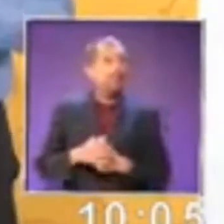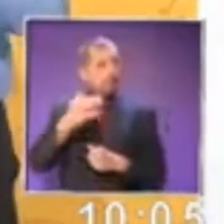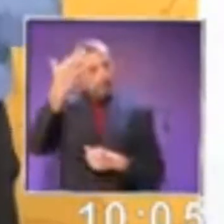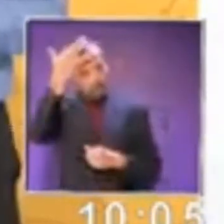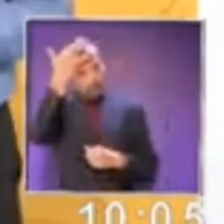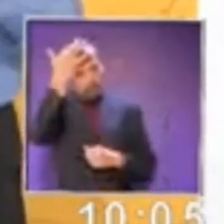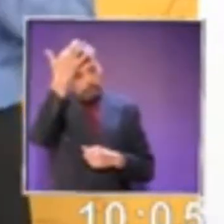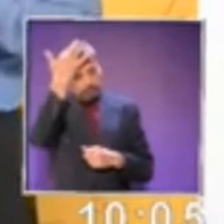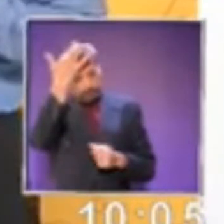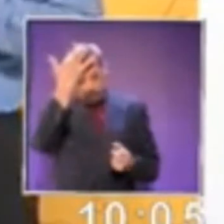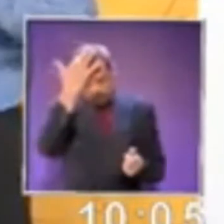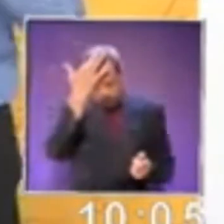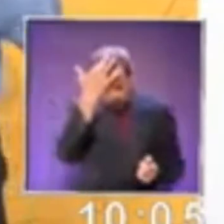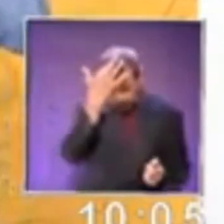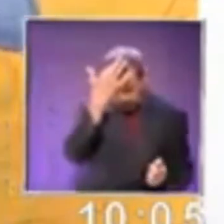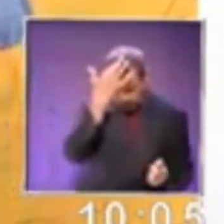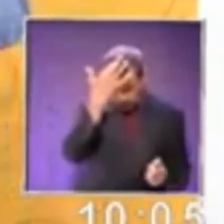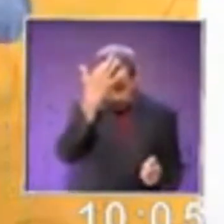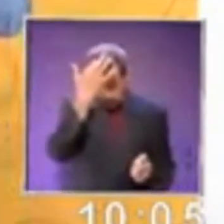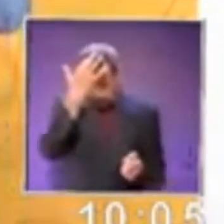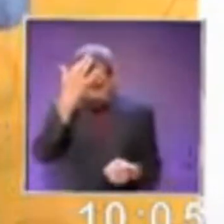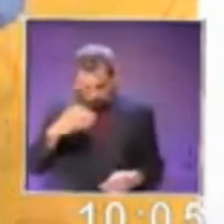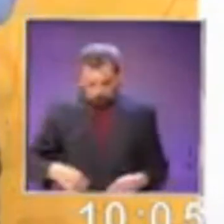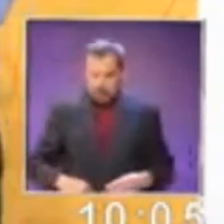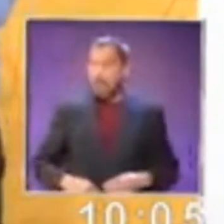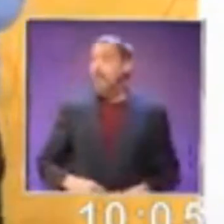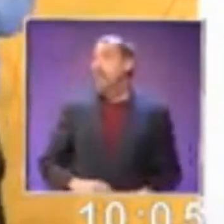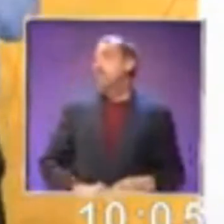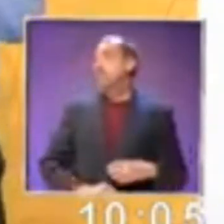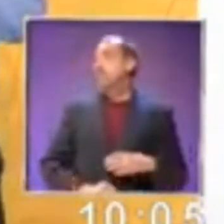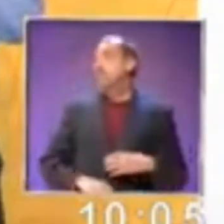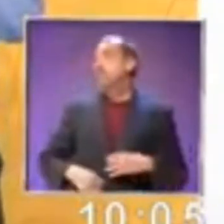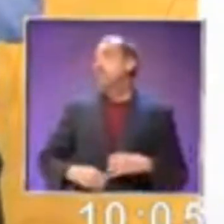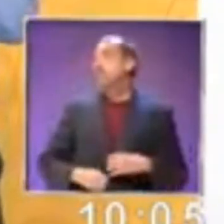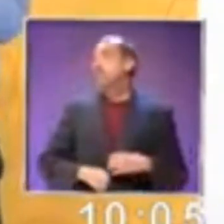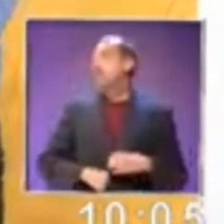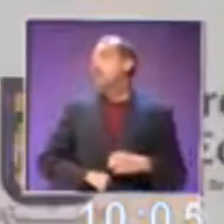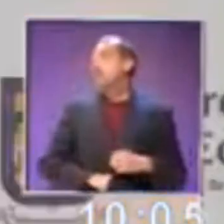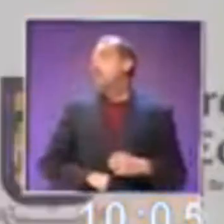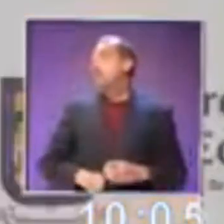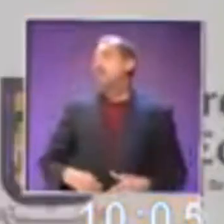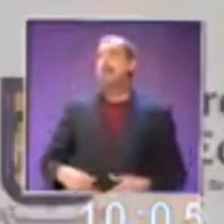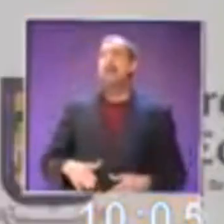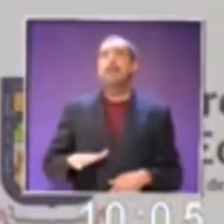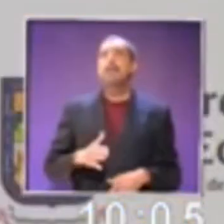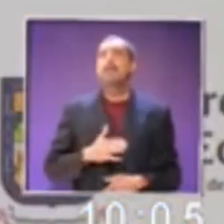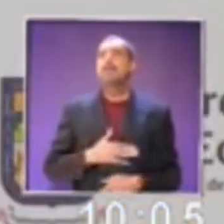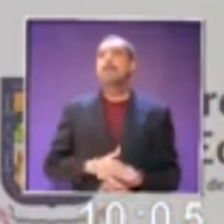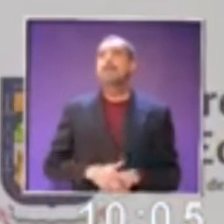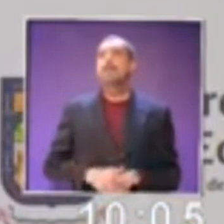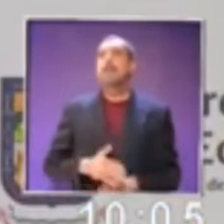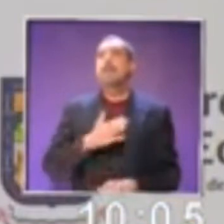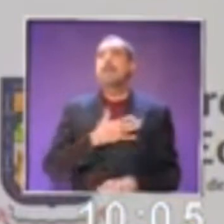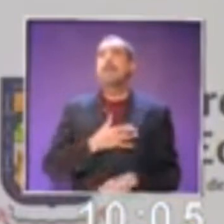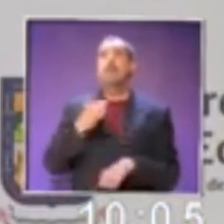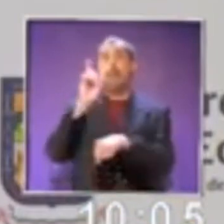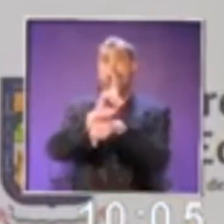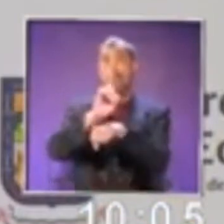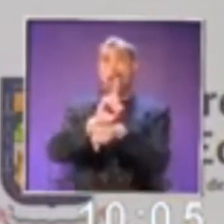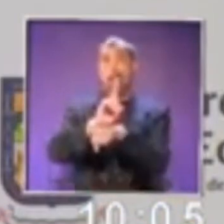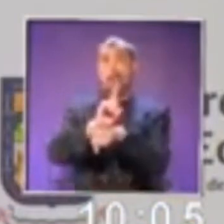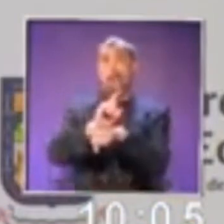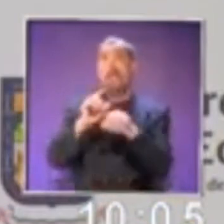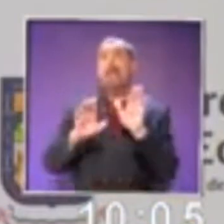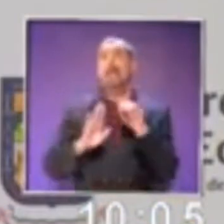Muy bien. Y aparte de ver esta canción, también vimos el good morning para ese el saludo para... En la mañana. En la